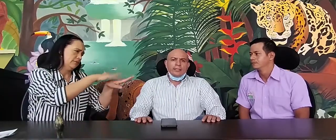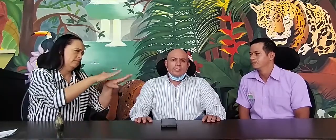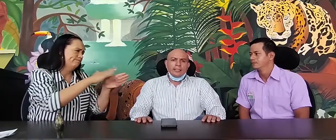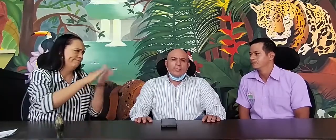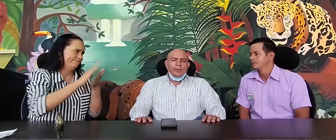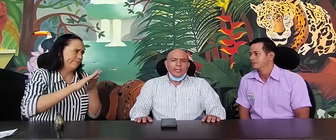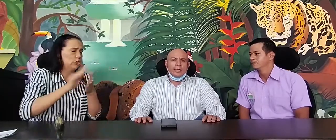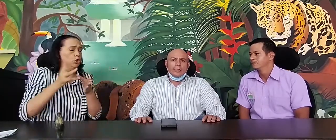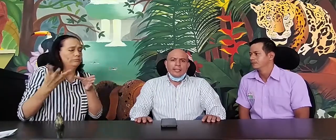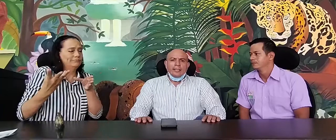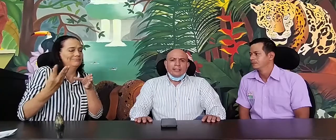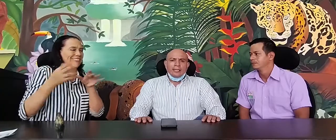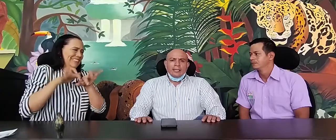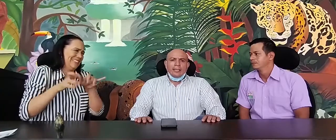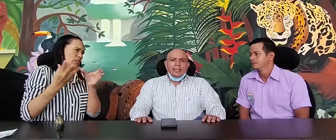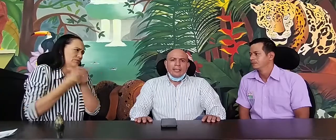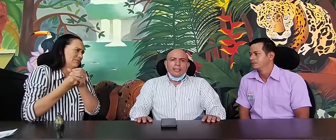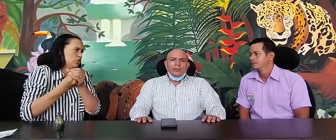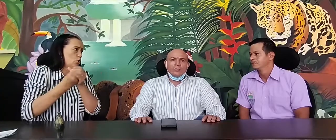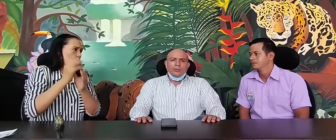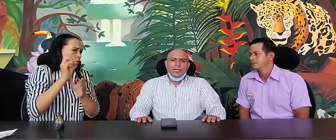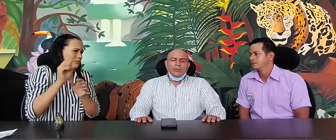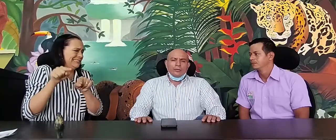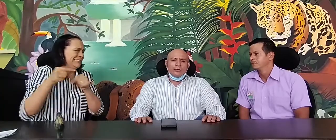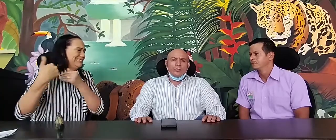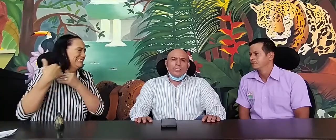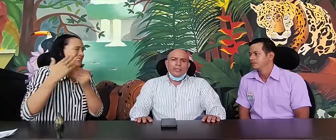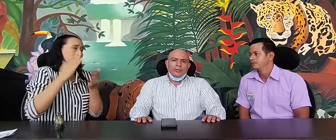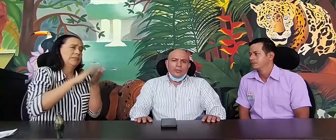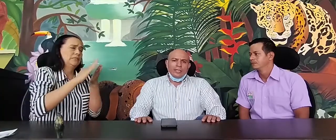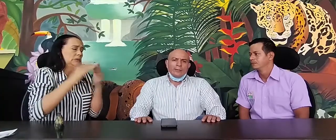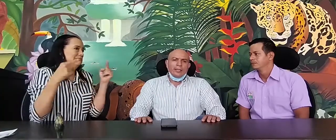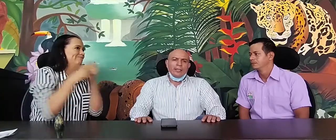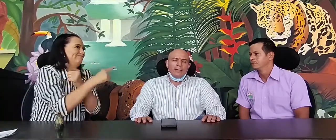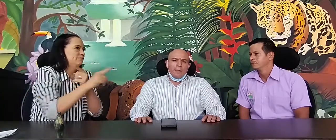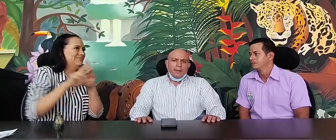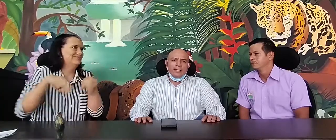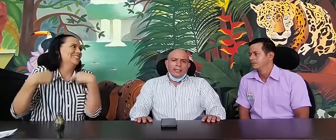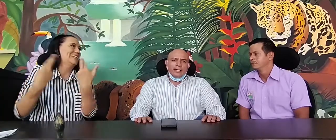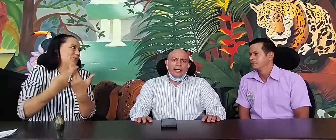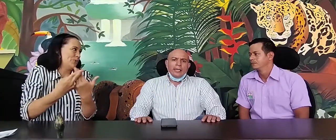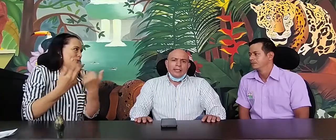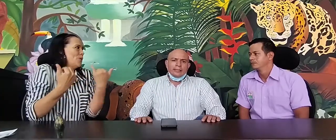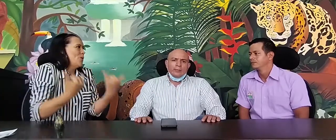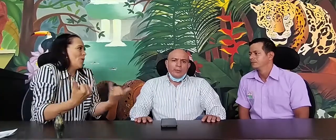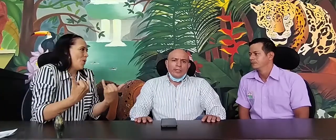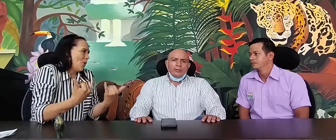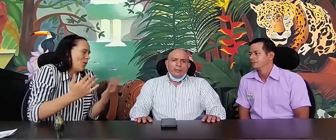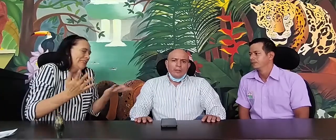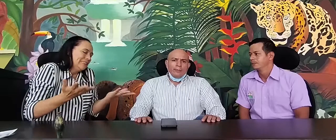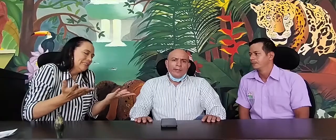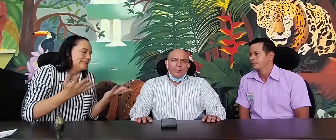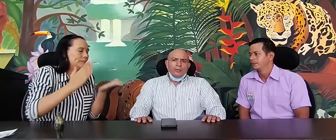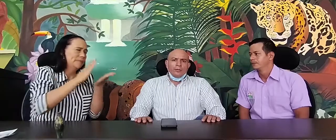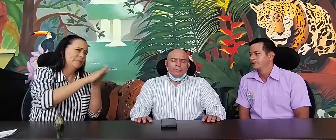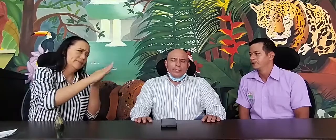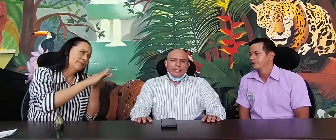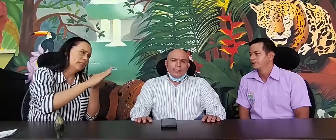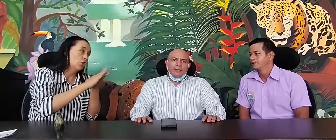asistir como quiera que se le cruza con otra reunión también que tenía en este momento, pero precisamente